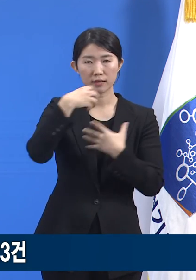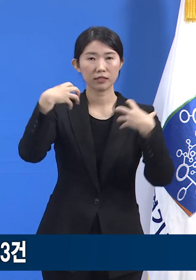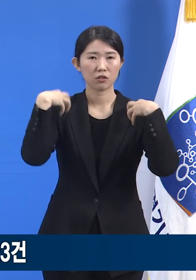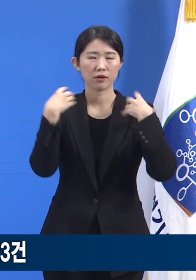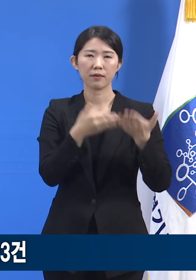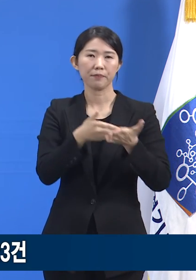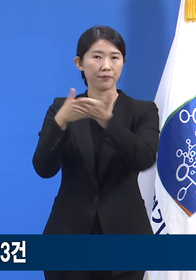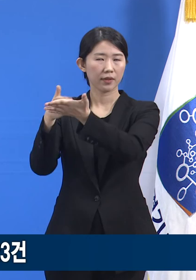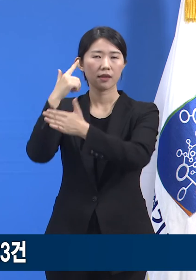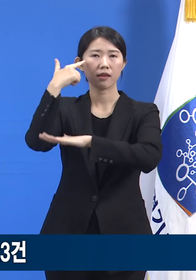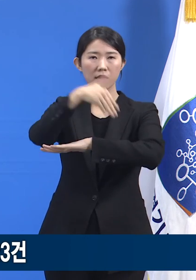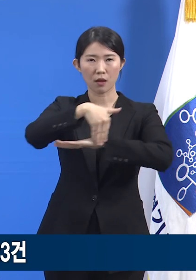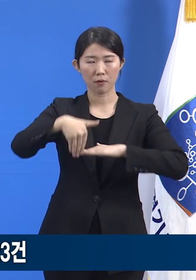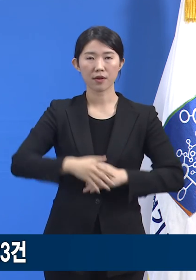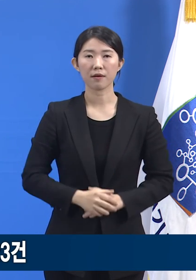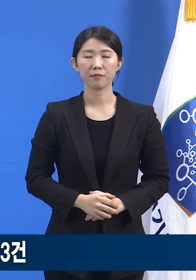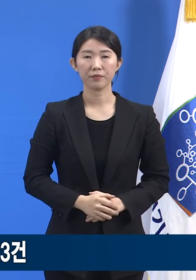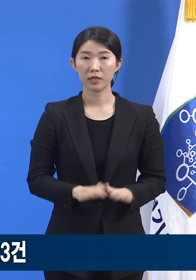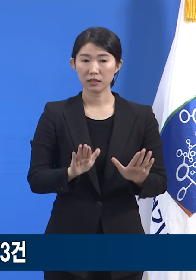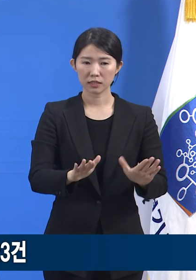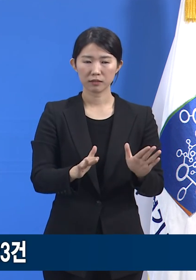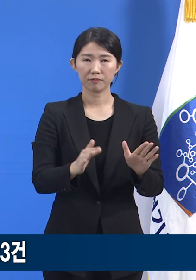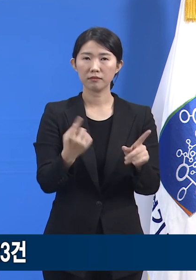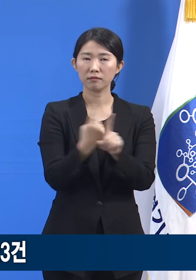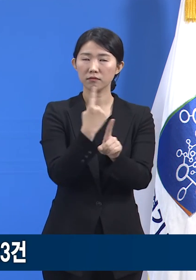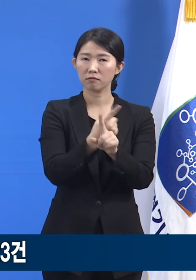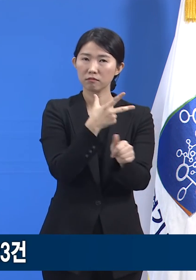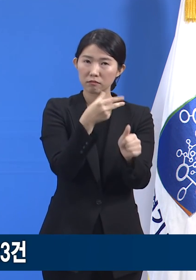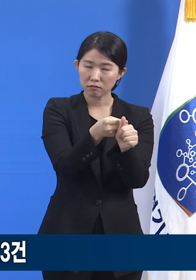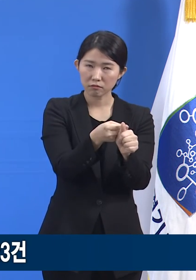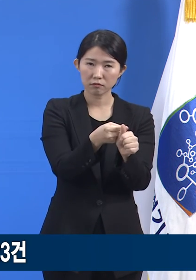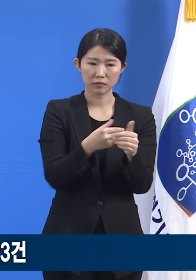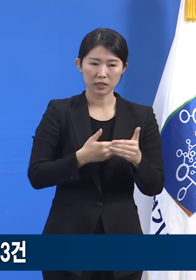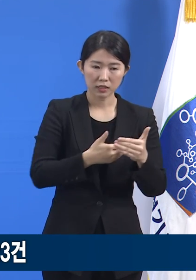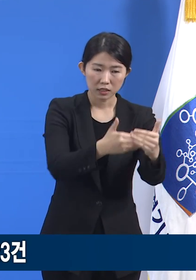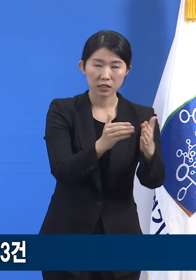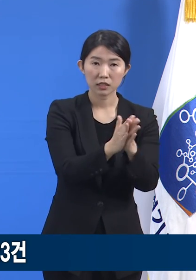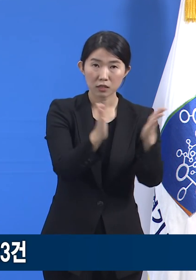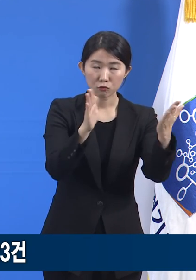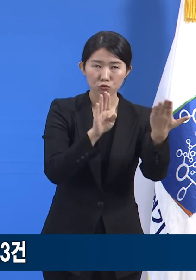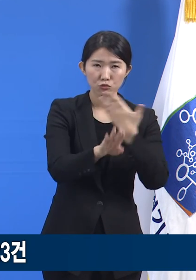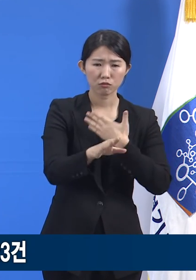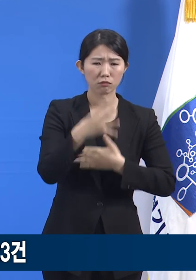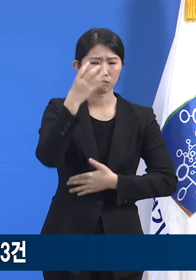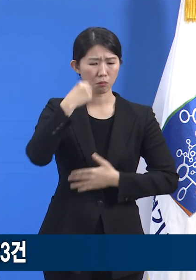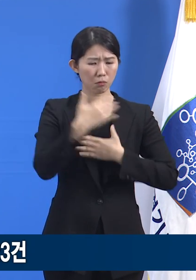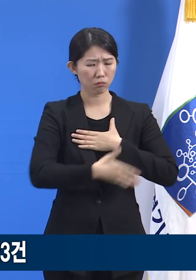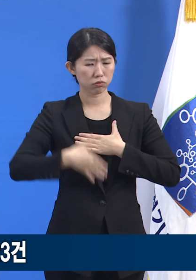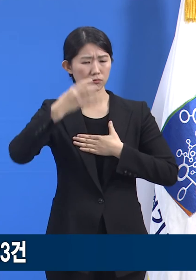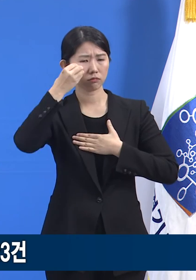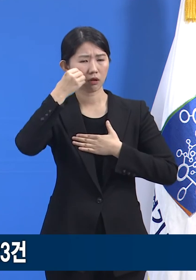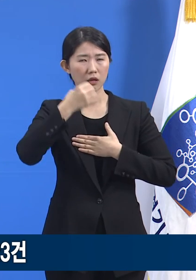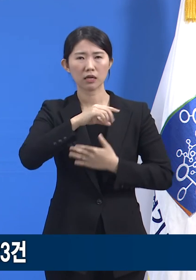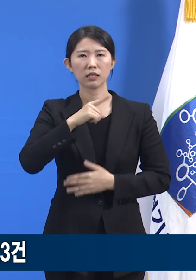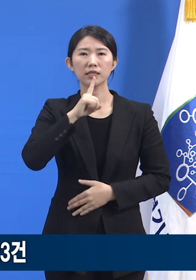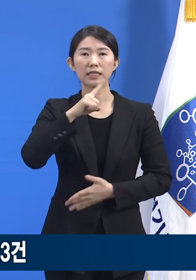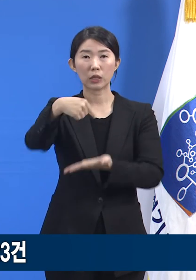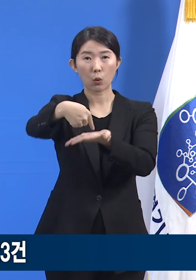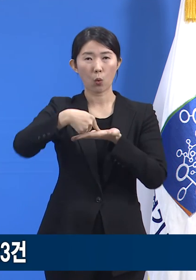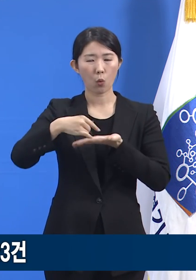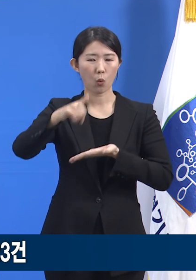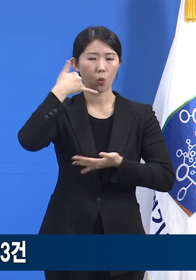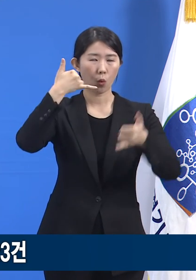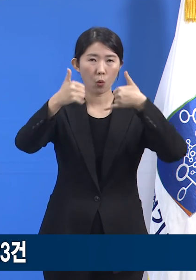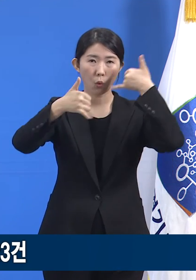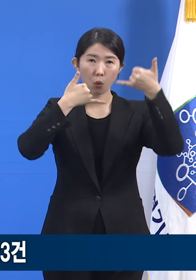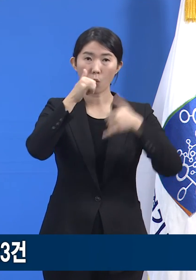백신 접종이 진행되면서 이상반응 신고 건수도 증가하고 있습니다. 이상반응 신고 시점엔